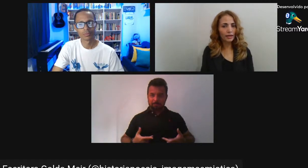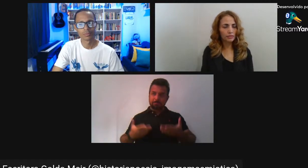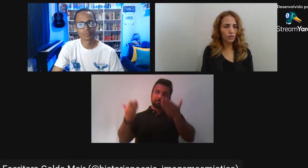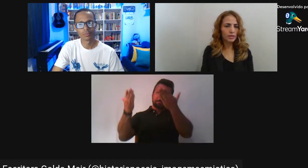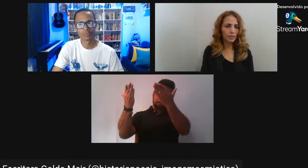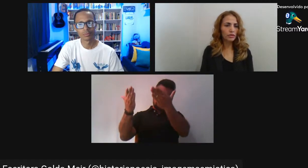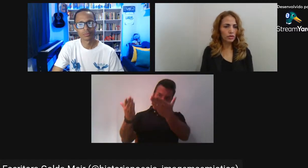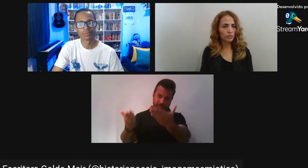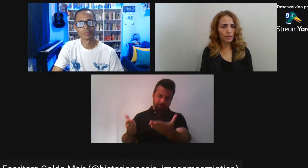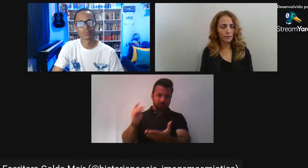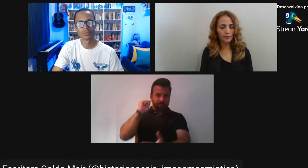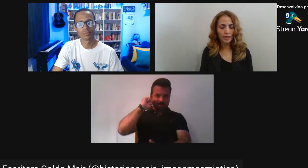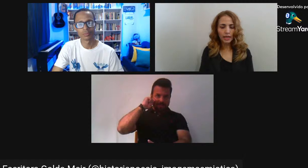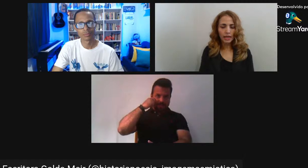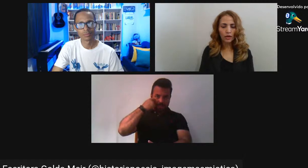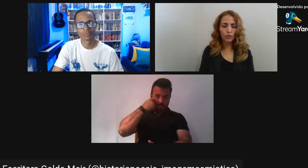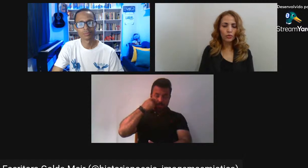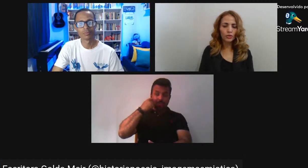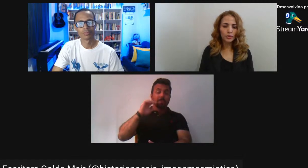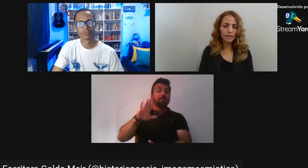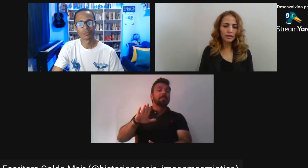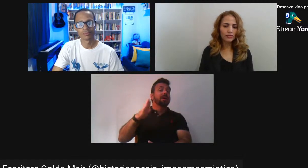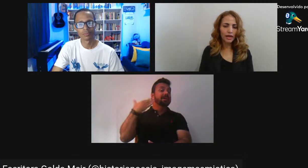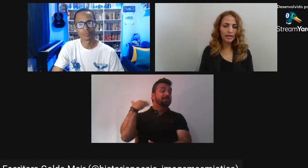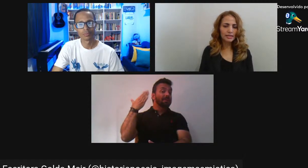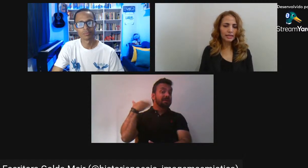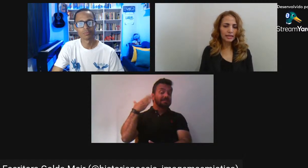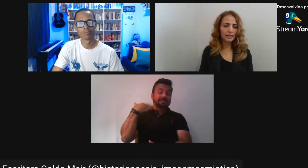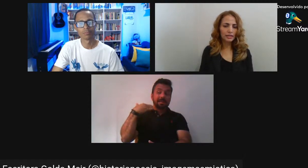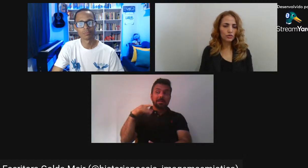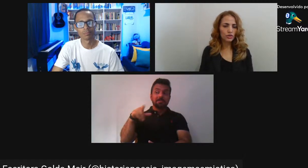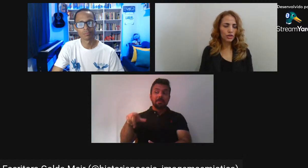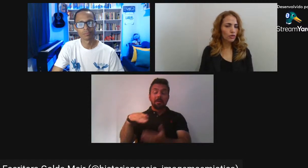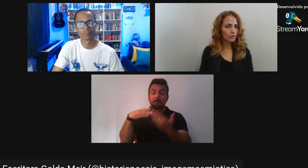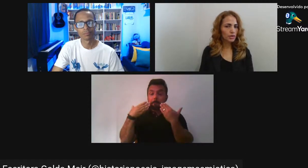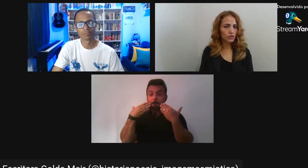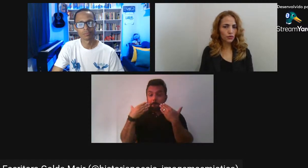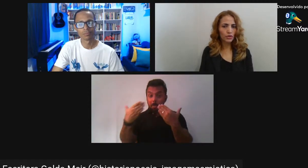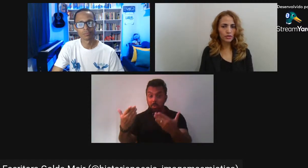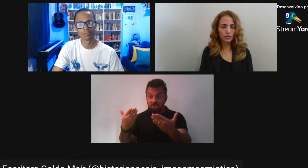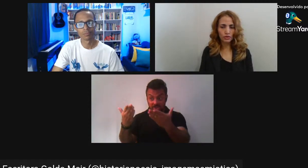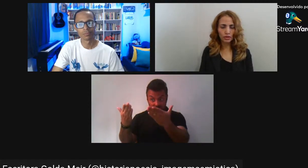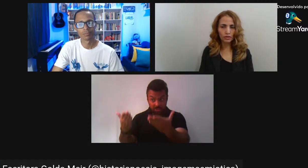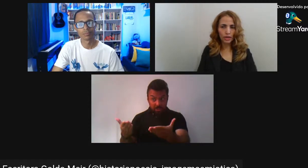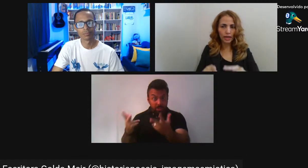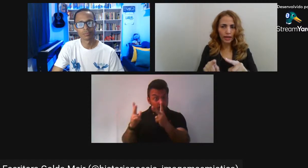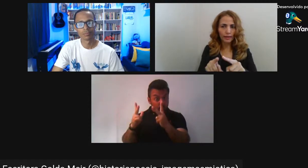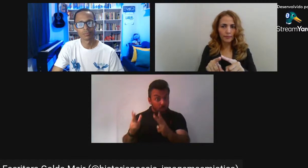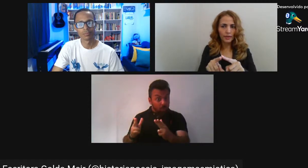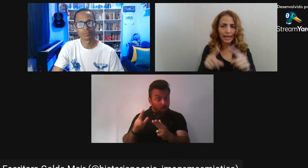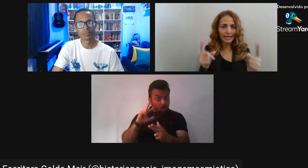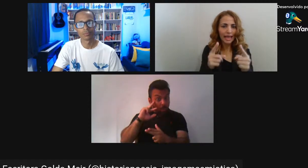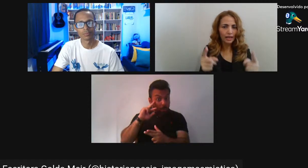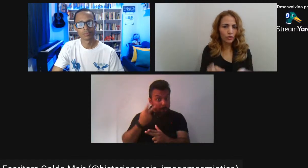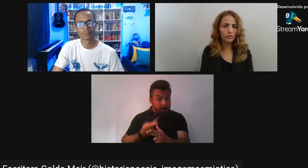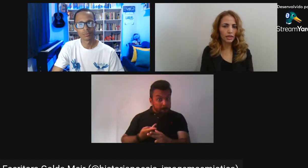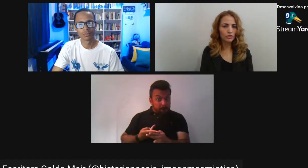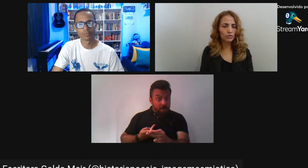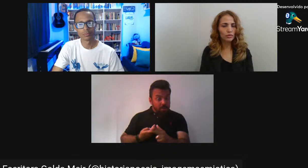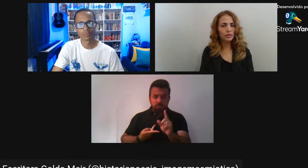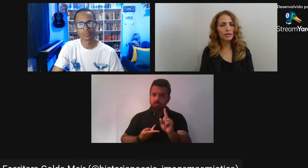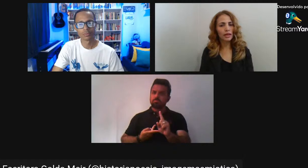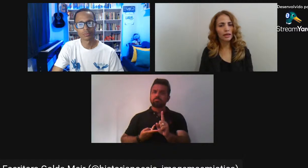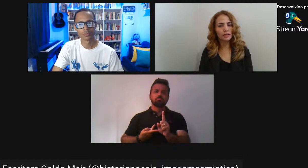Como qualquer coisa Menos ser humano O que o militão faz É tratar esses sujeitos Como se eles fossem Naquele